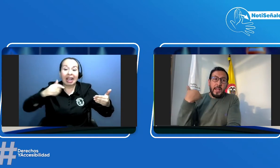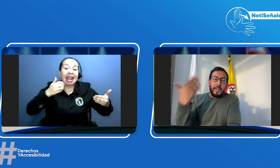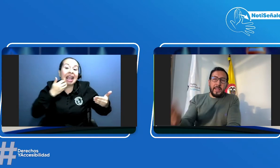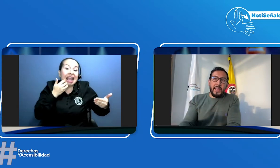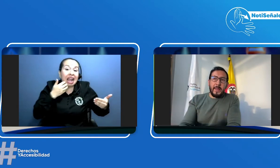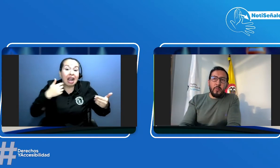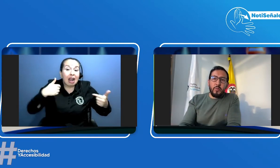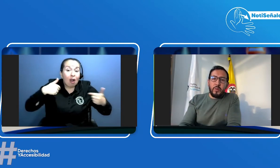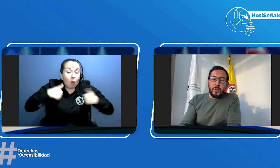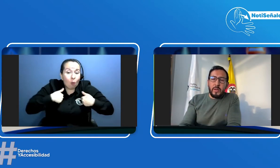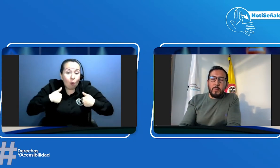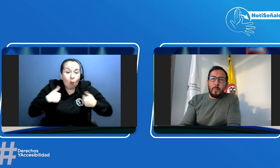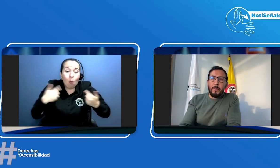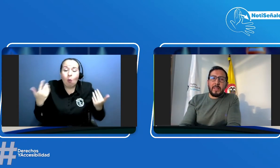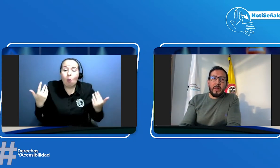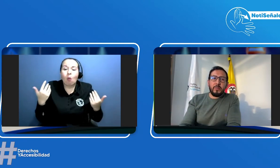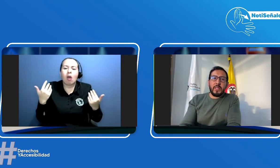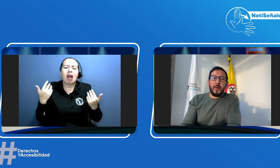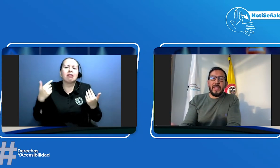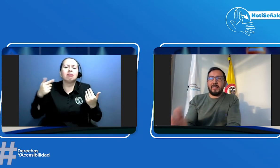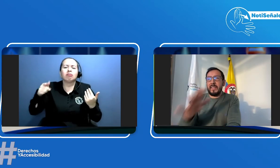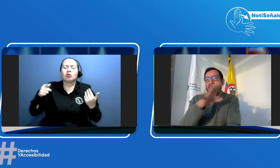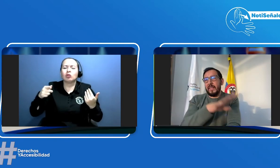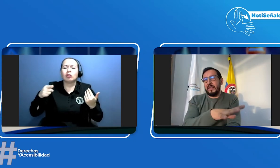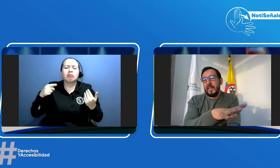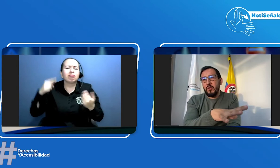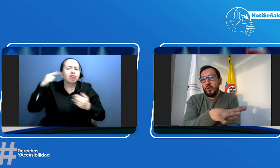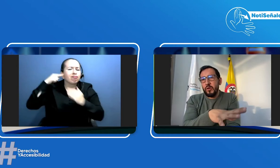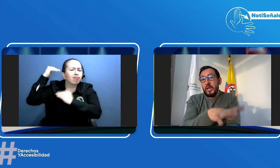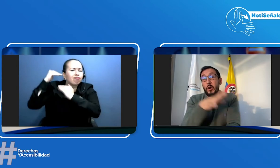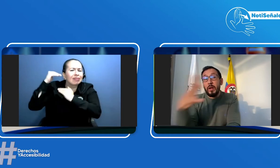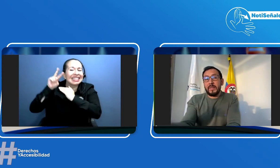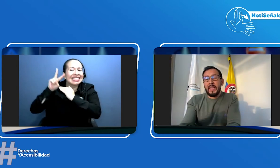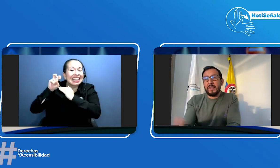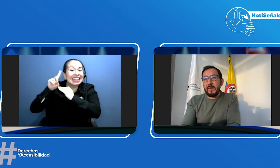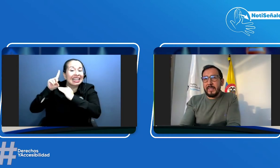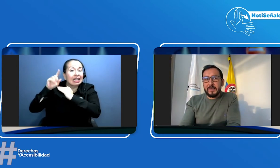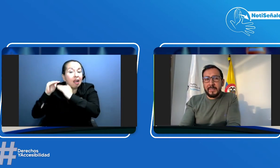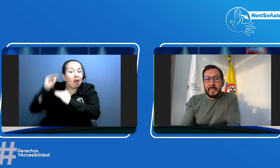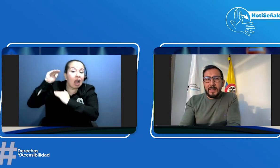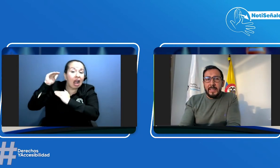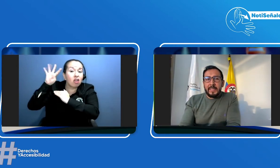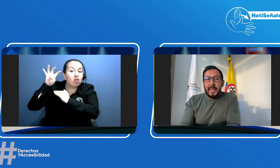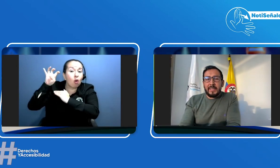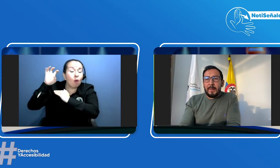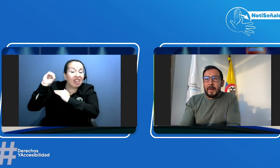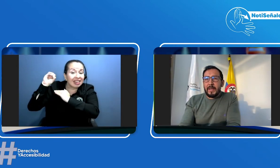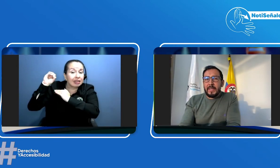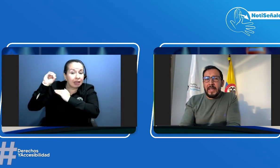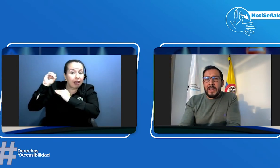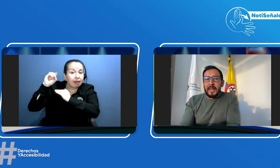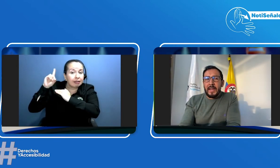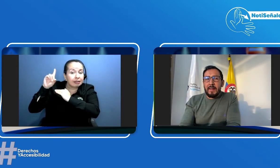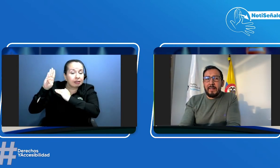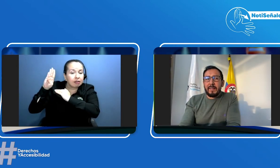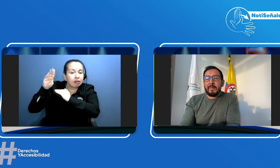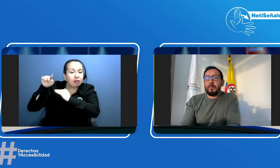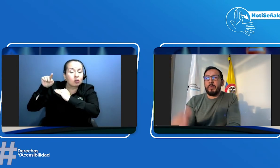una pérdida auditiva entre 71 y 90 decibeles que es la pérdida grave pues